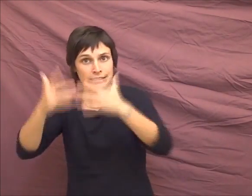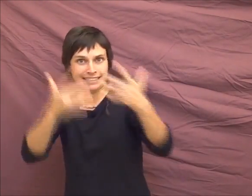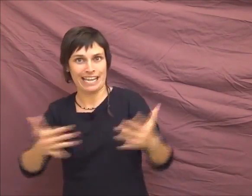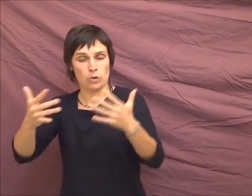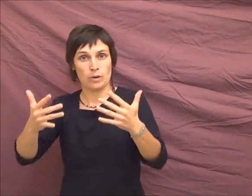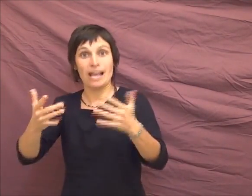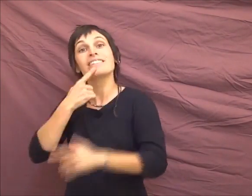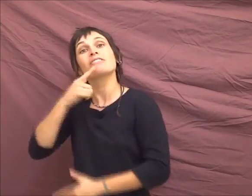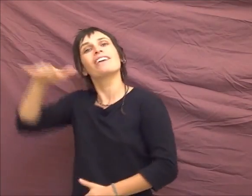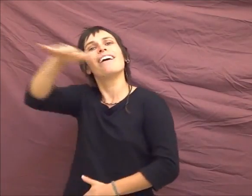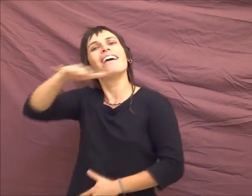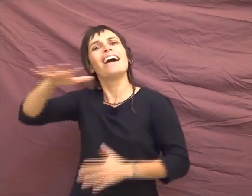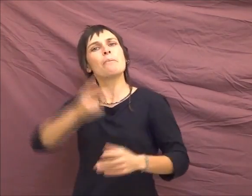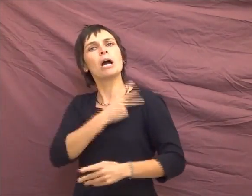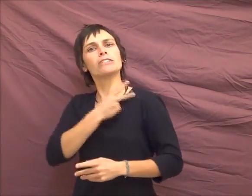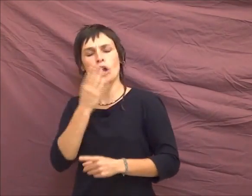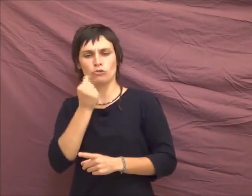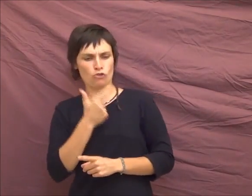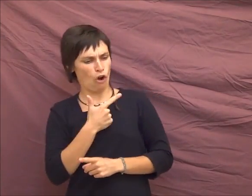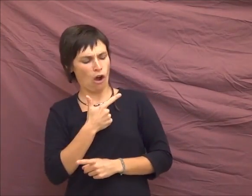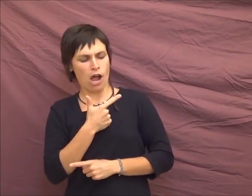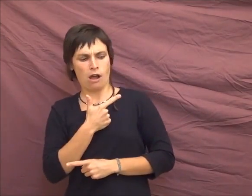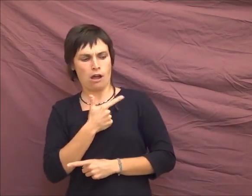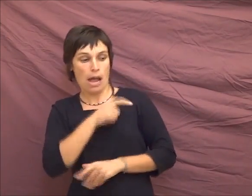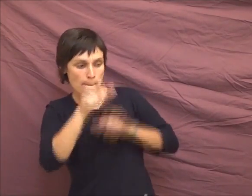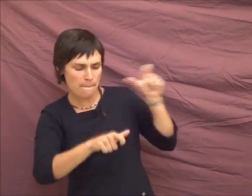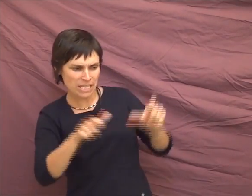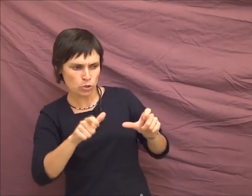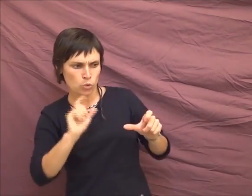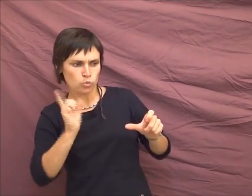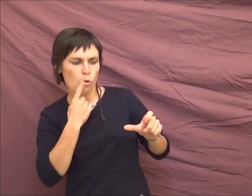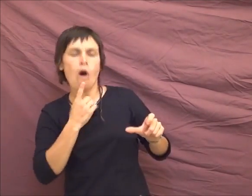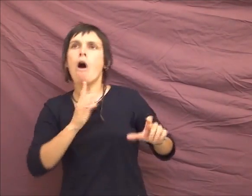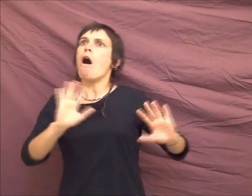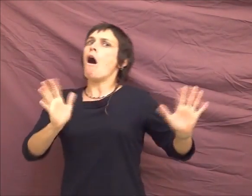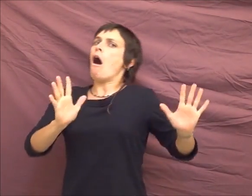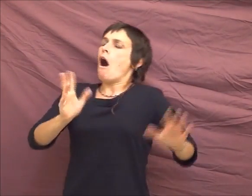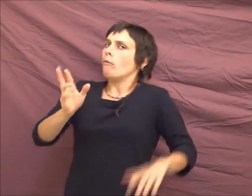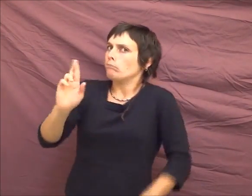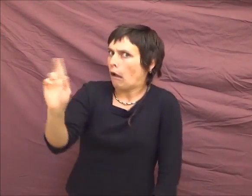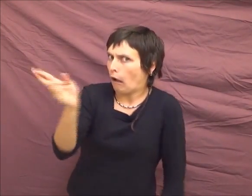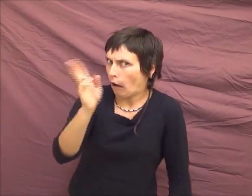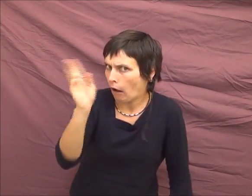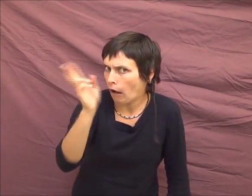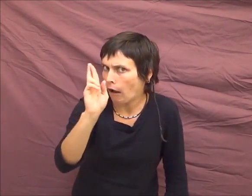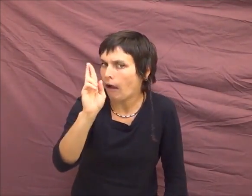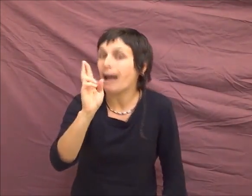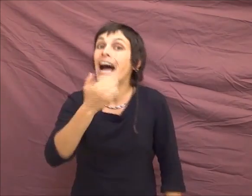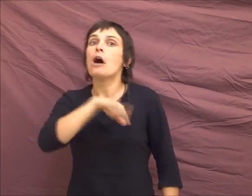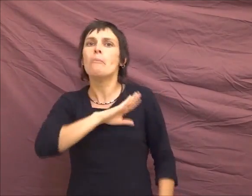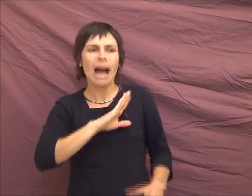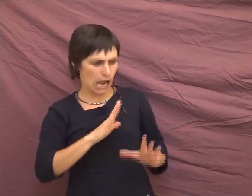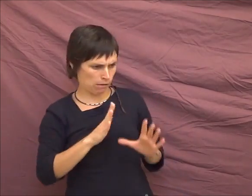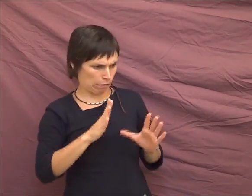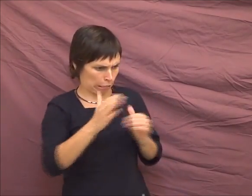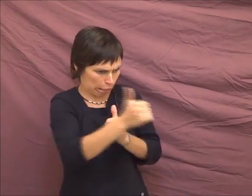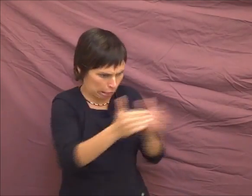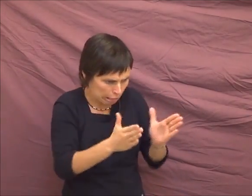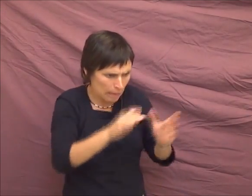quand tes médecins et ça t'arrange, tu te ouh là là, les sourds, c'est super rare. Parce qu'ils comptent en fait que les sourds complets